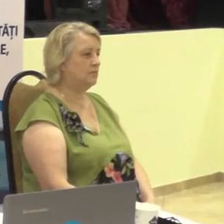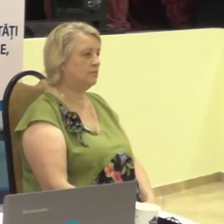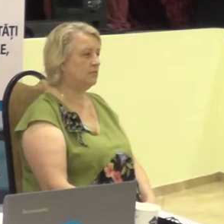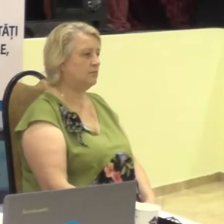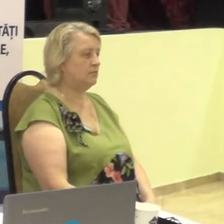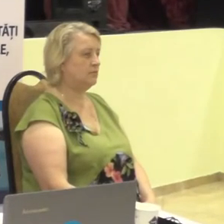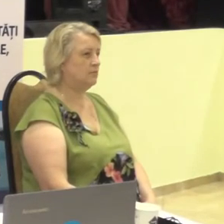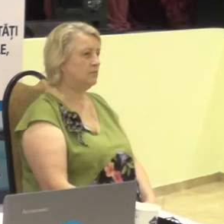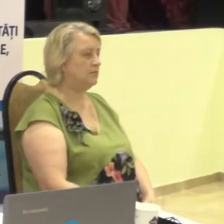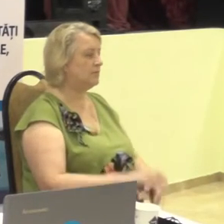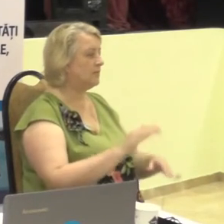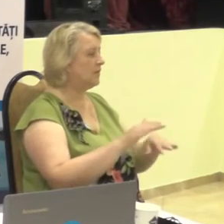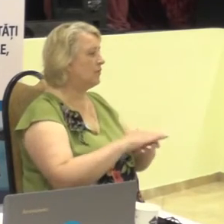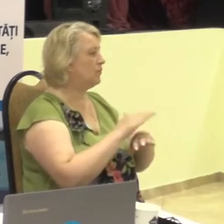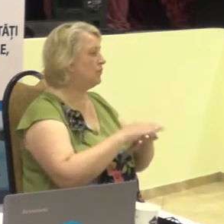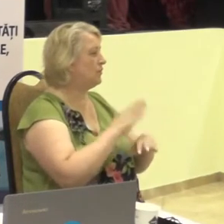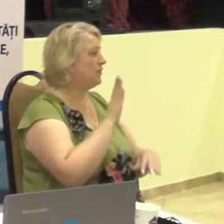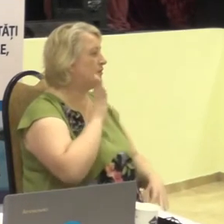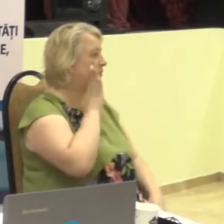Bună dimineața!